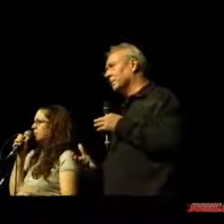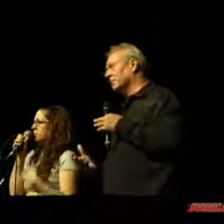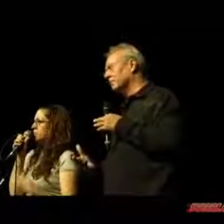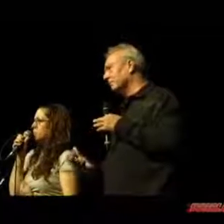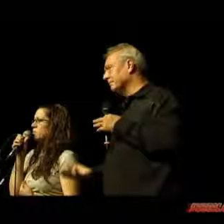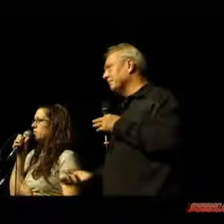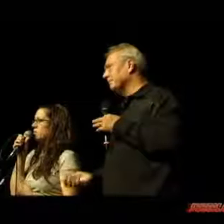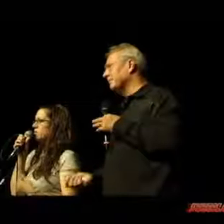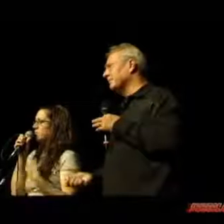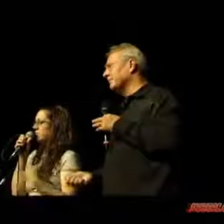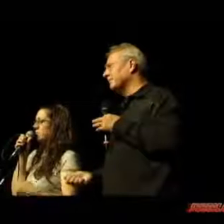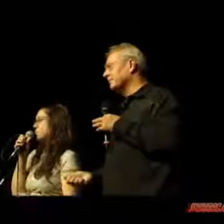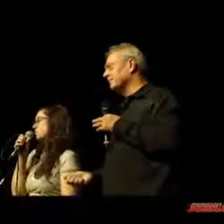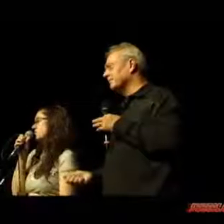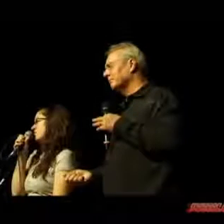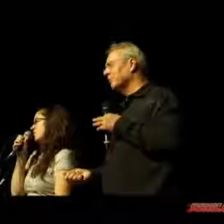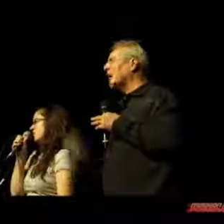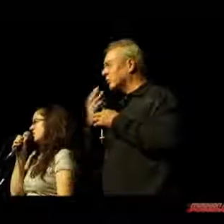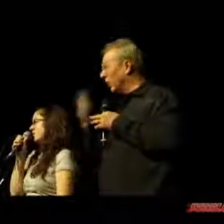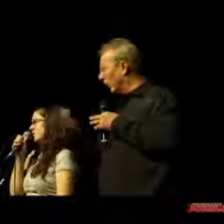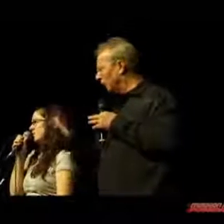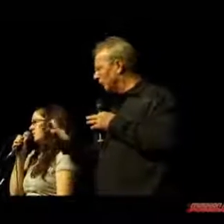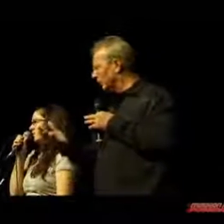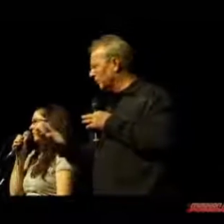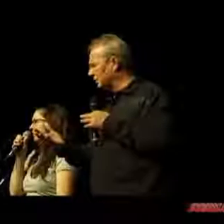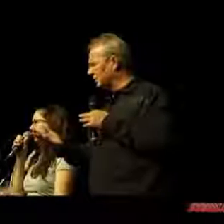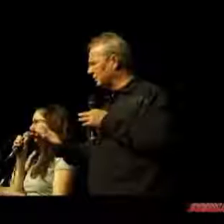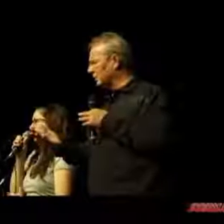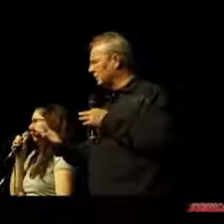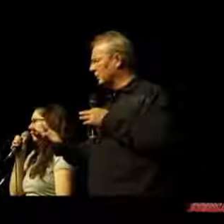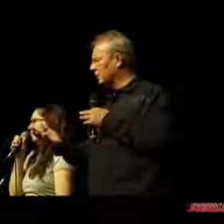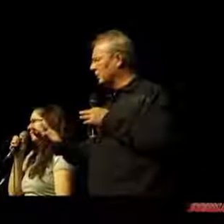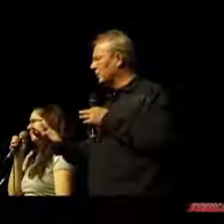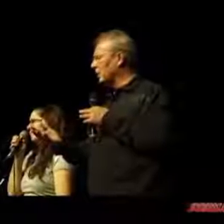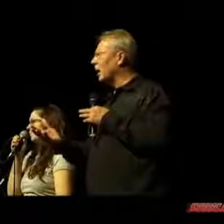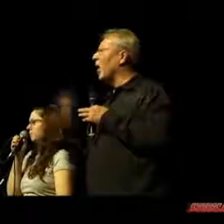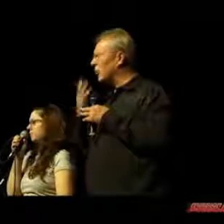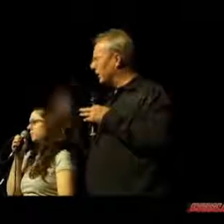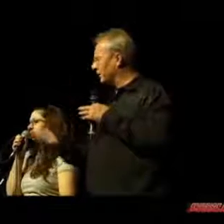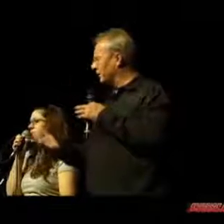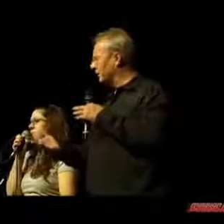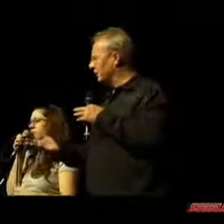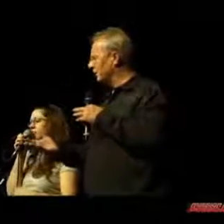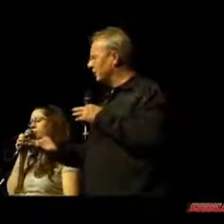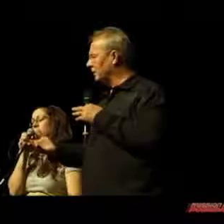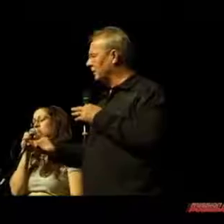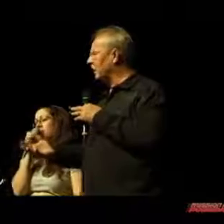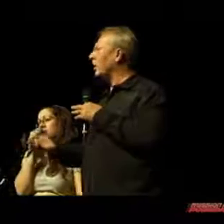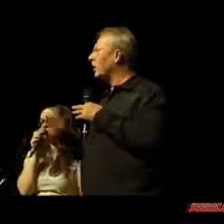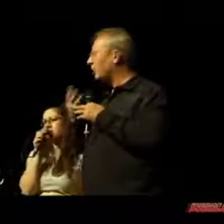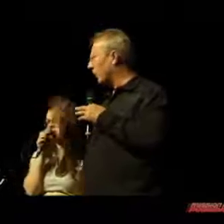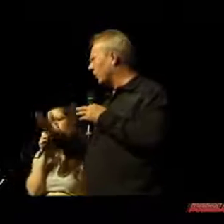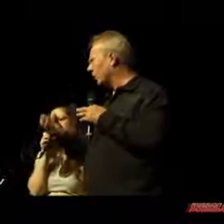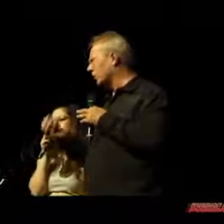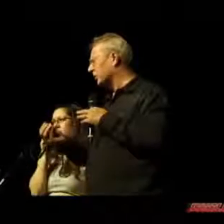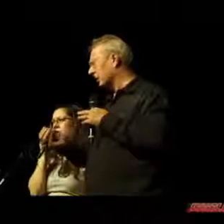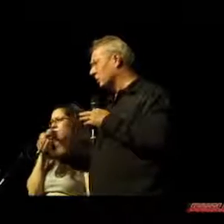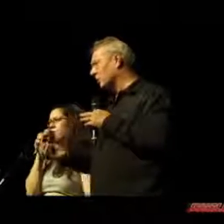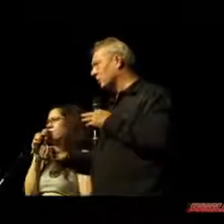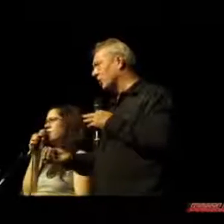Ich gebe zu, ich liege falsch. Ich gebe dir mein Leben. Hilf mir. Und ich